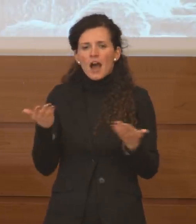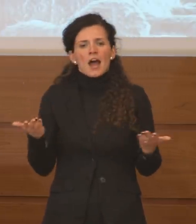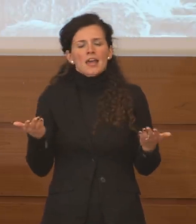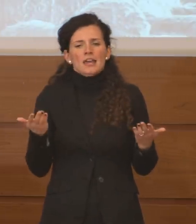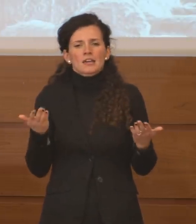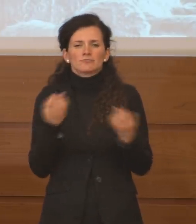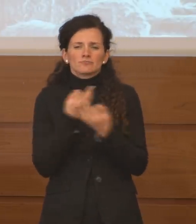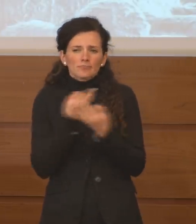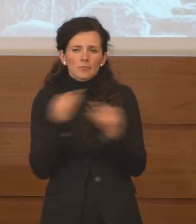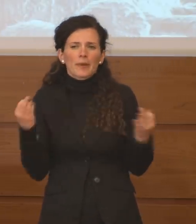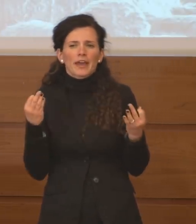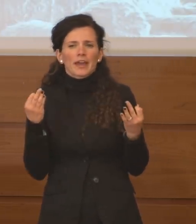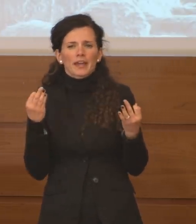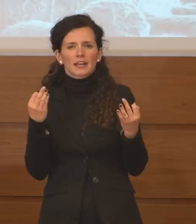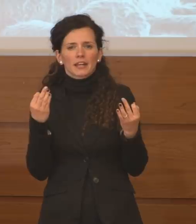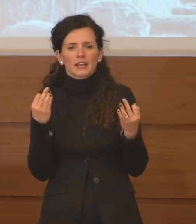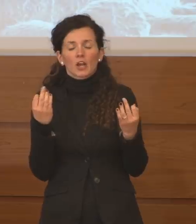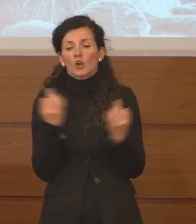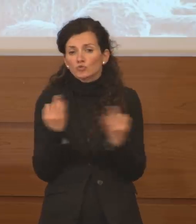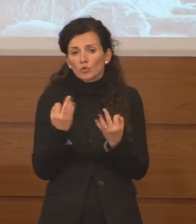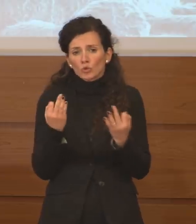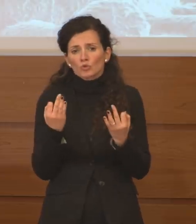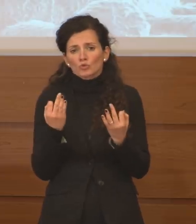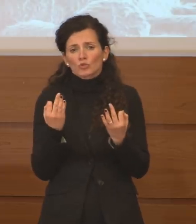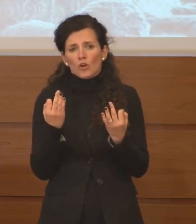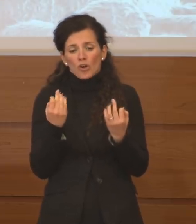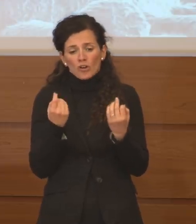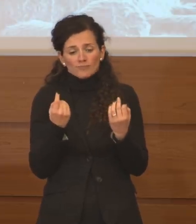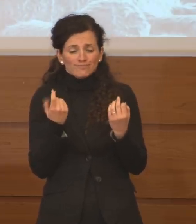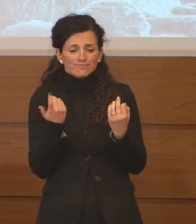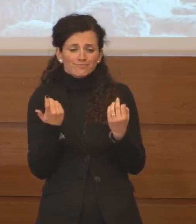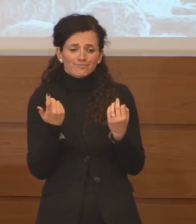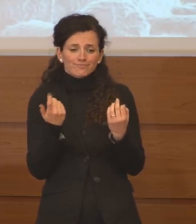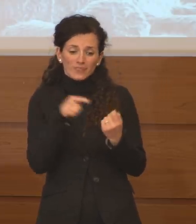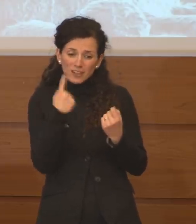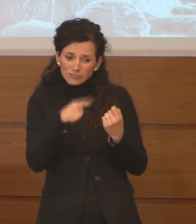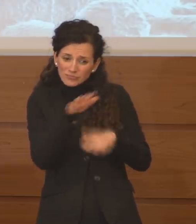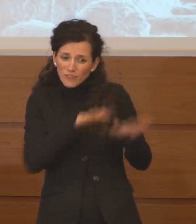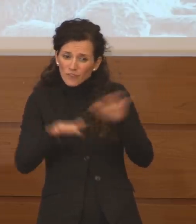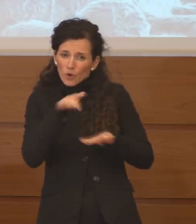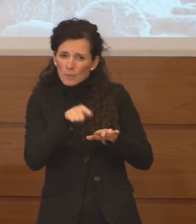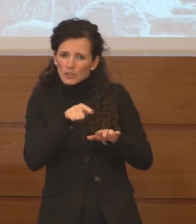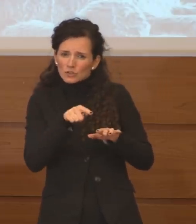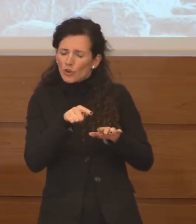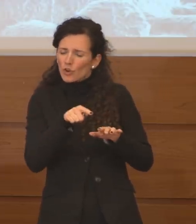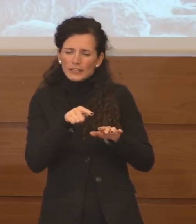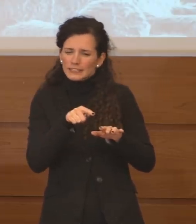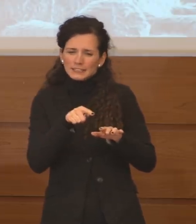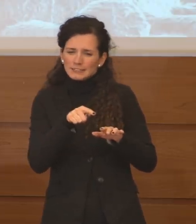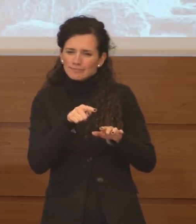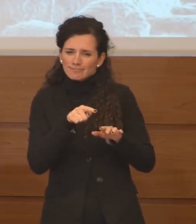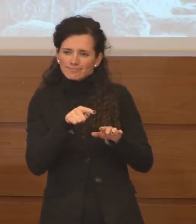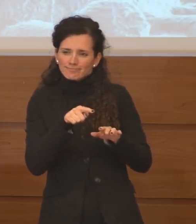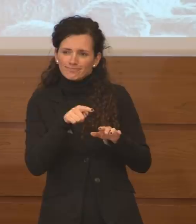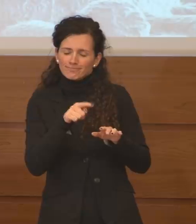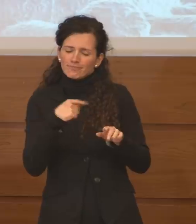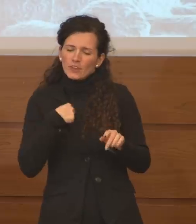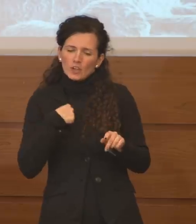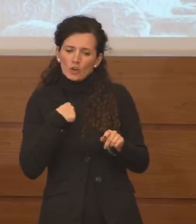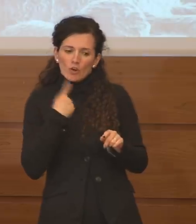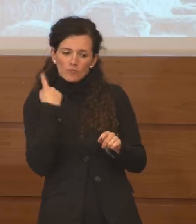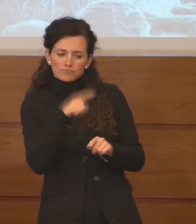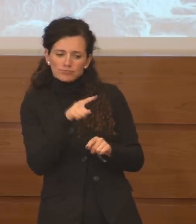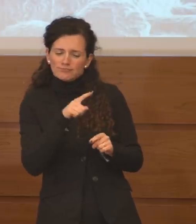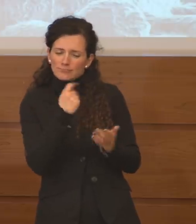bene secondo me che non siano prese in considerazione, almeno io non le prendo in